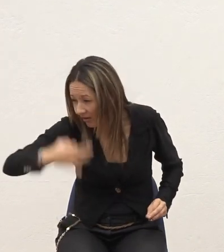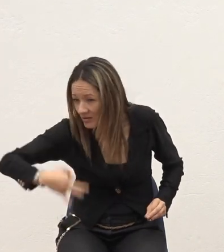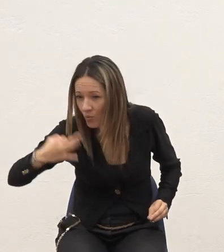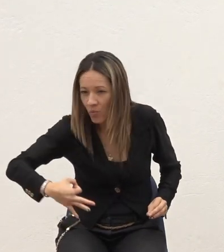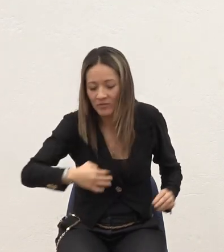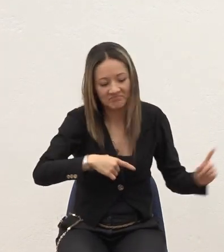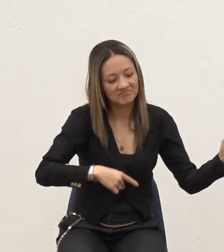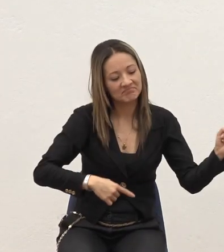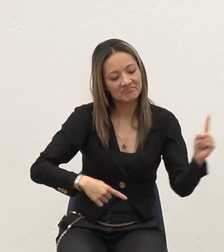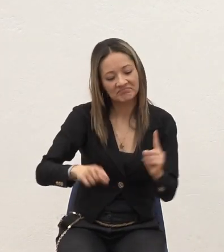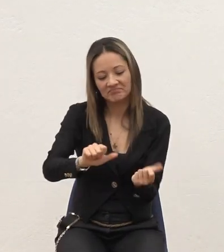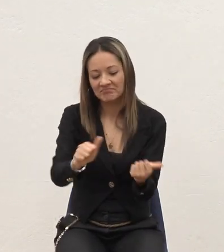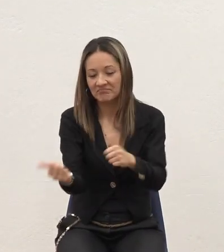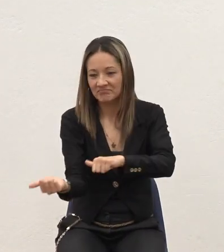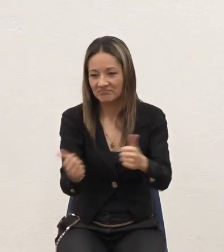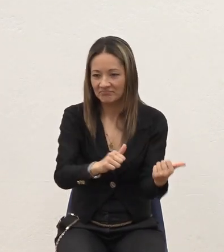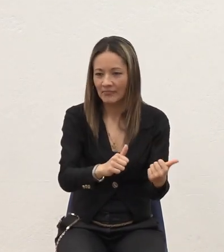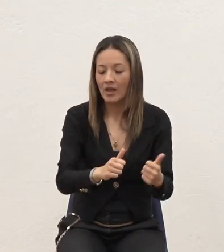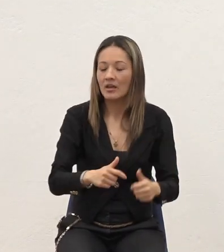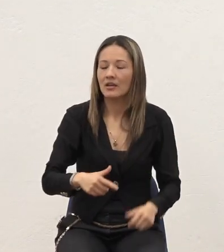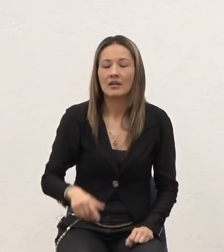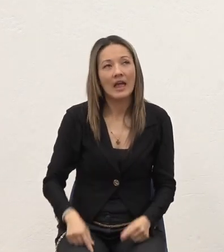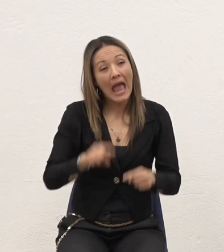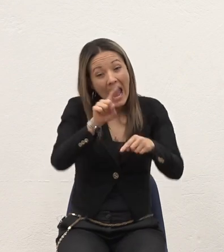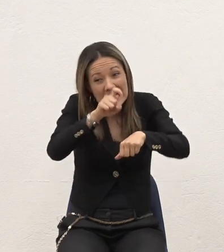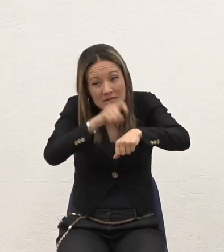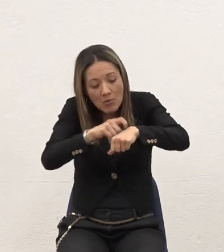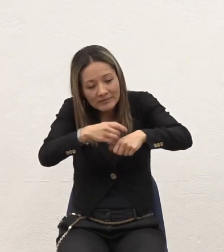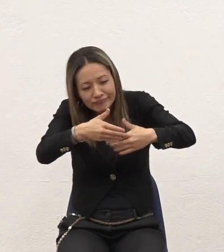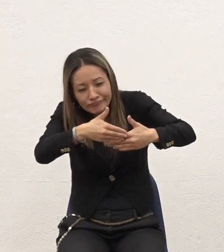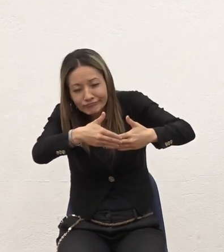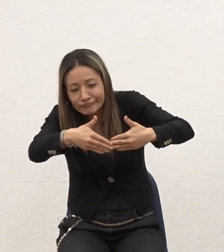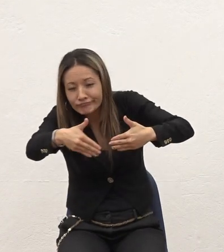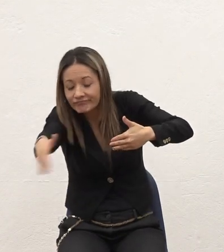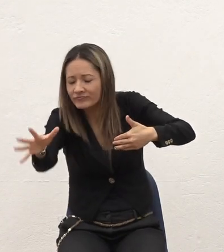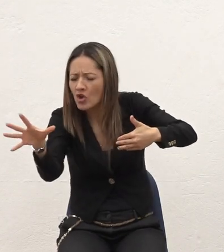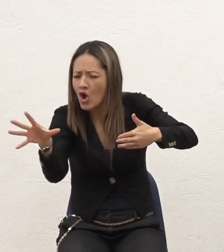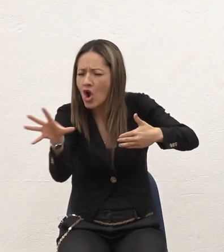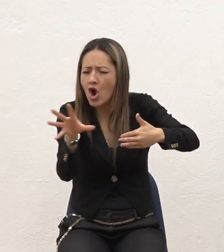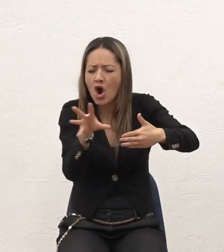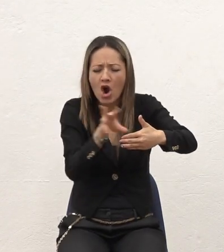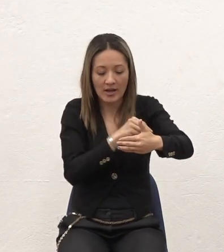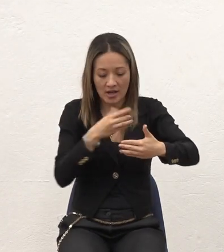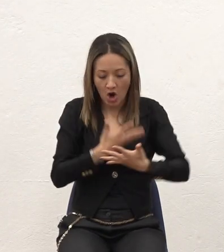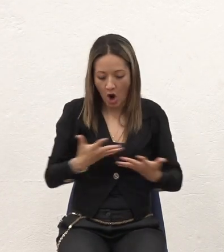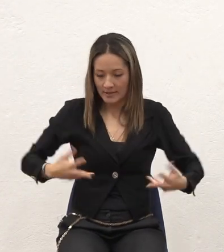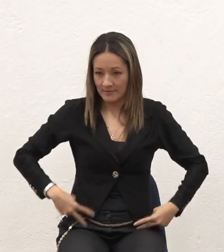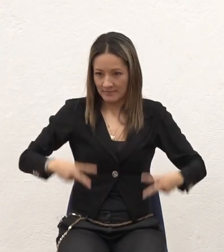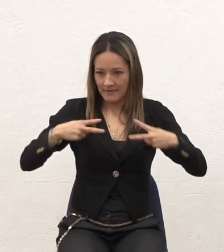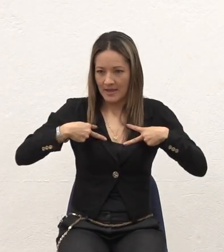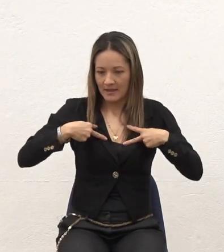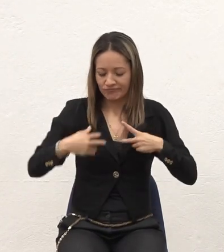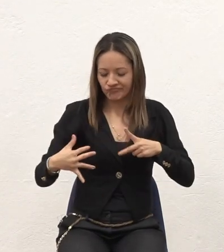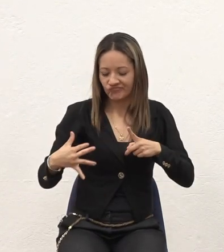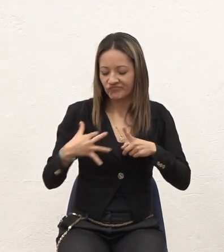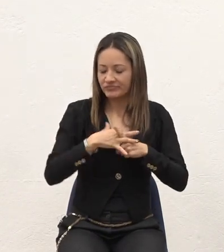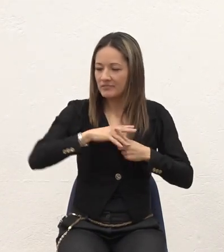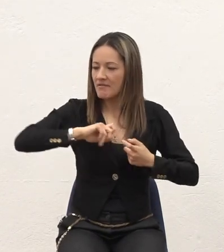Todas las cosas No les puedo decir Que exactamente Ese momento Pero todas las cosas Que pasaron en mi vida Mi vida cambió Y no la cambié yo Porque yo